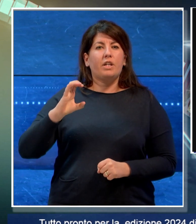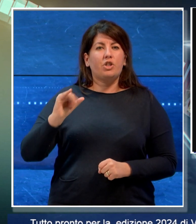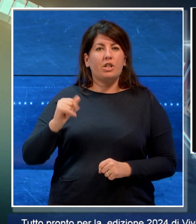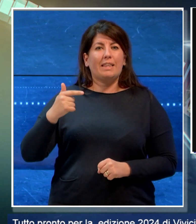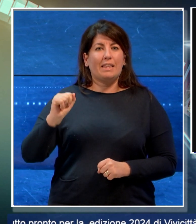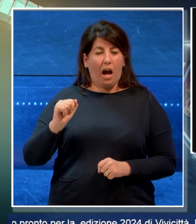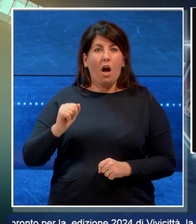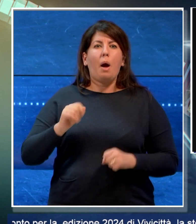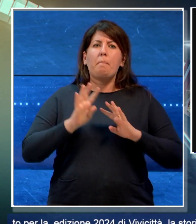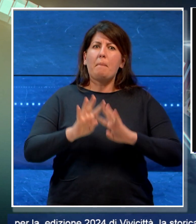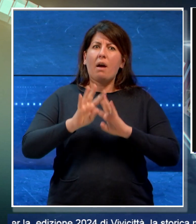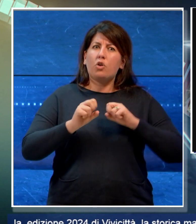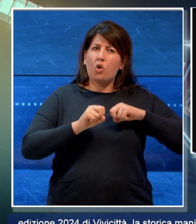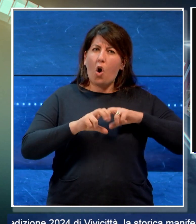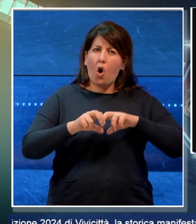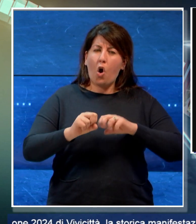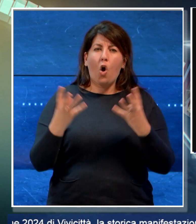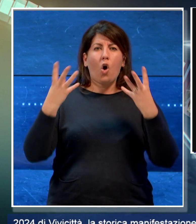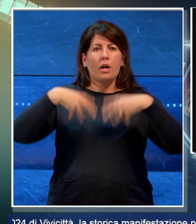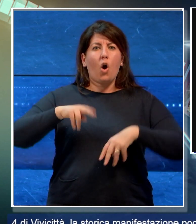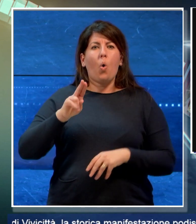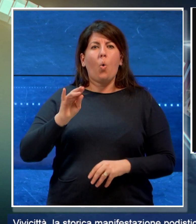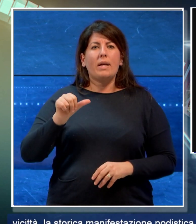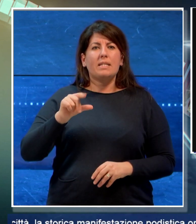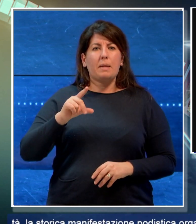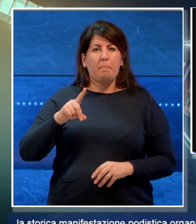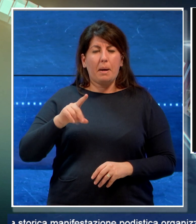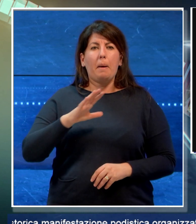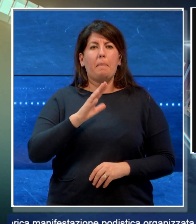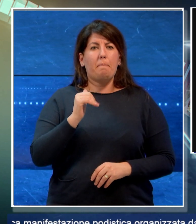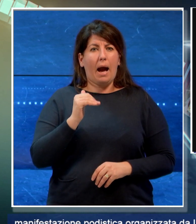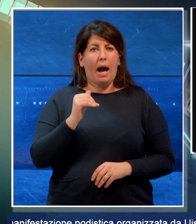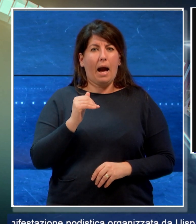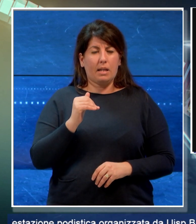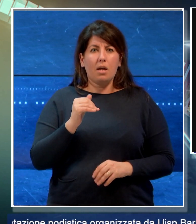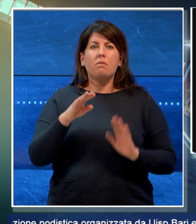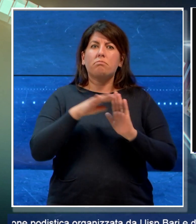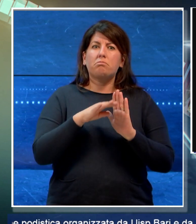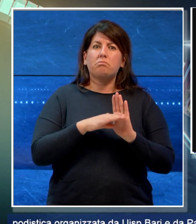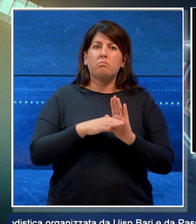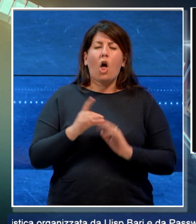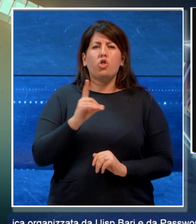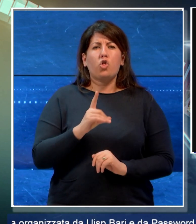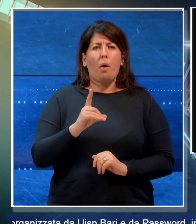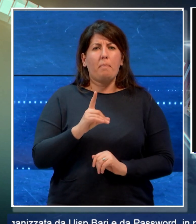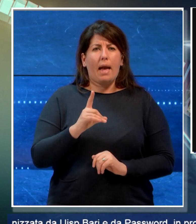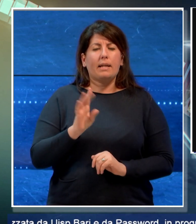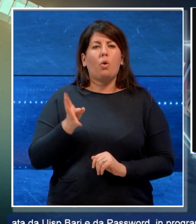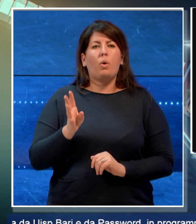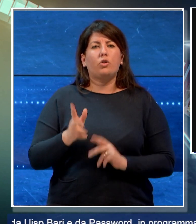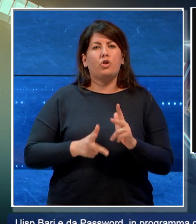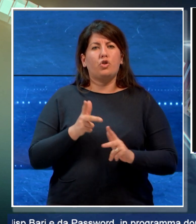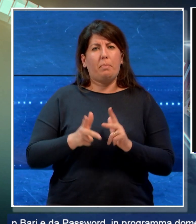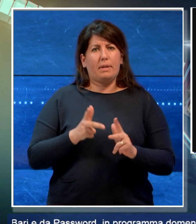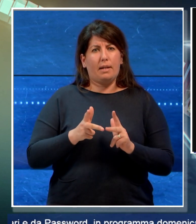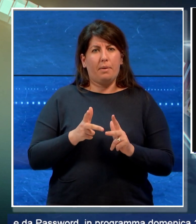podistica organizzata da WISP Bari in programma domenica 14 aprile.